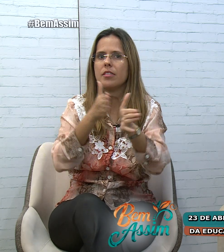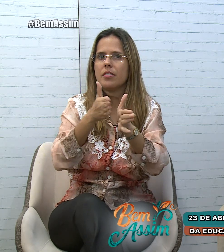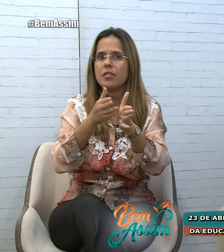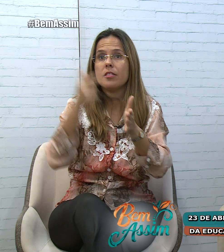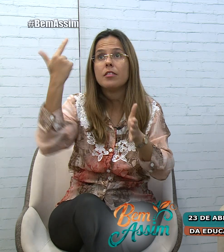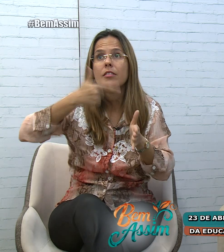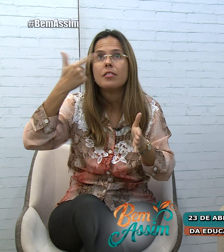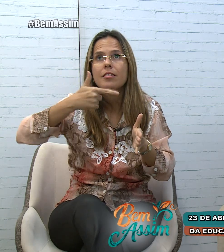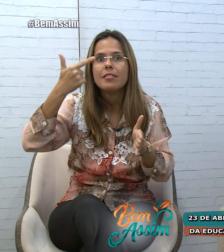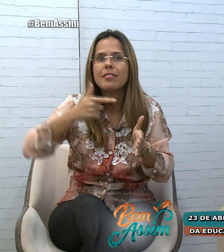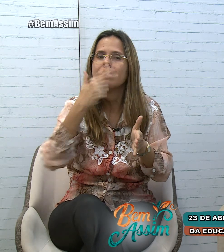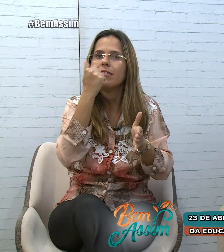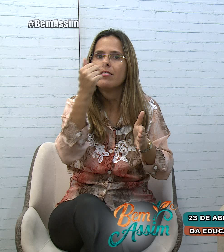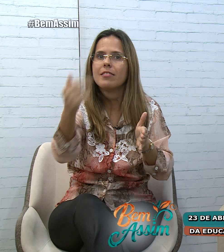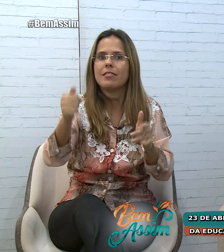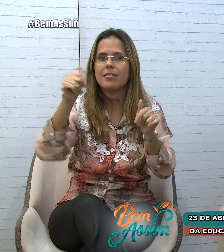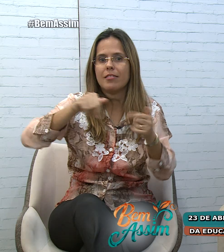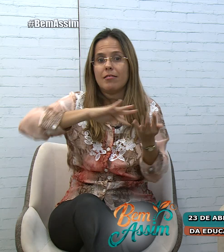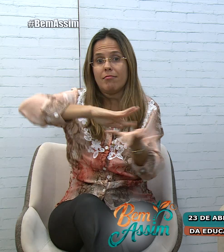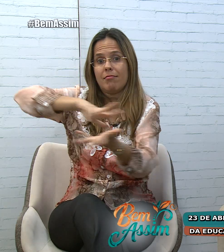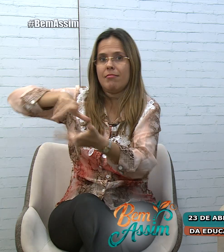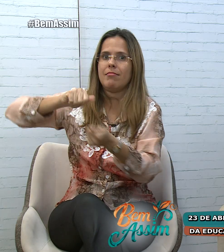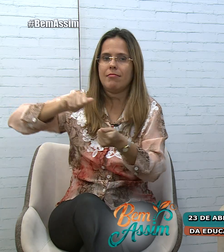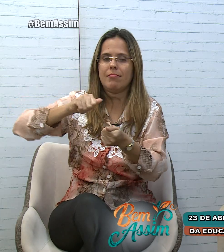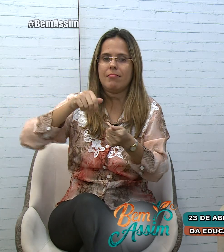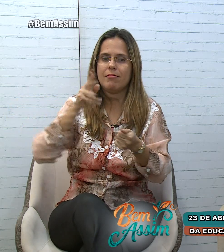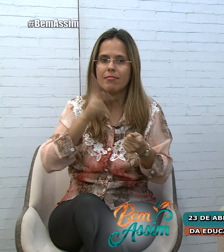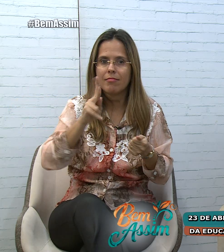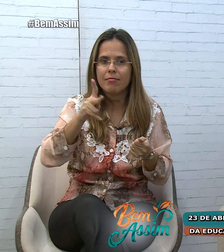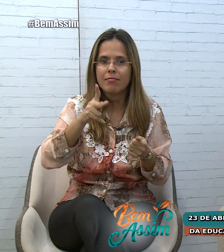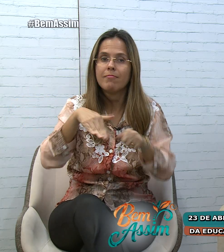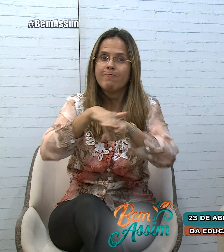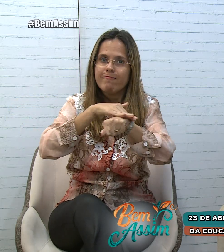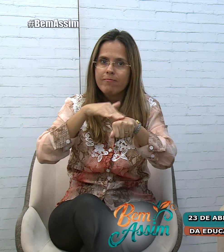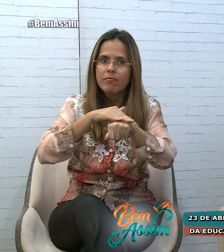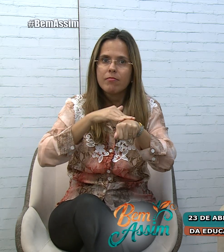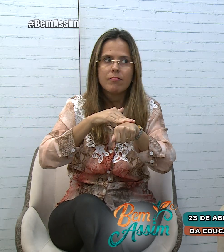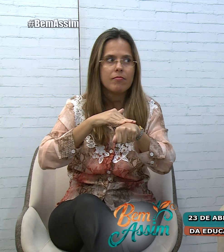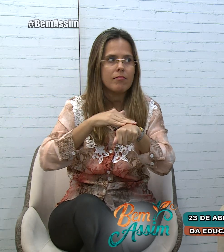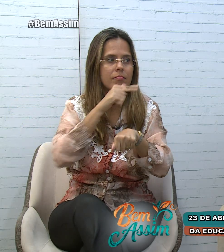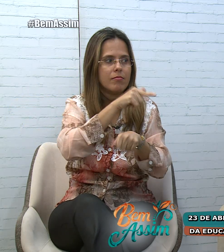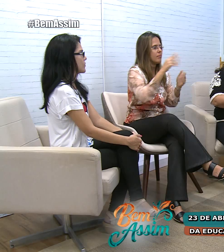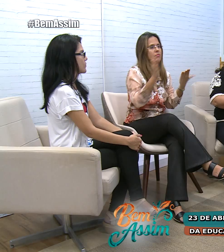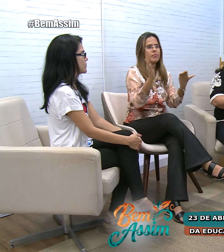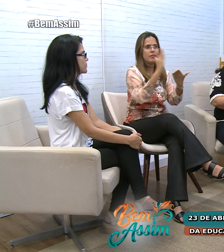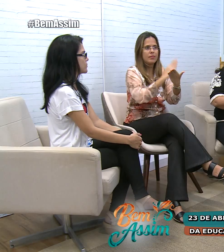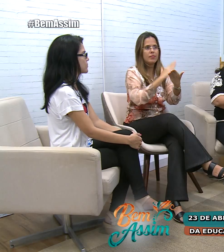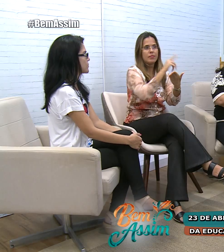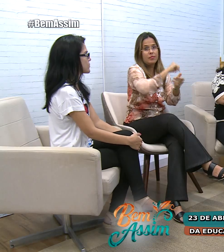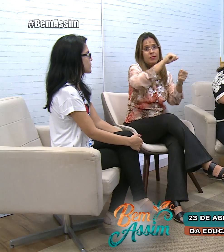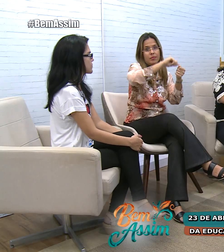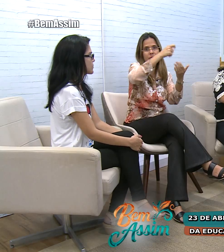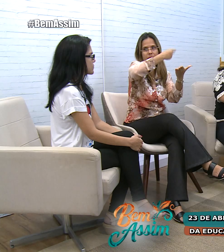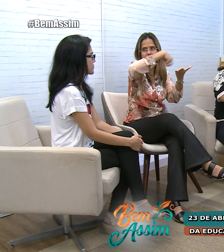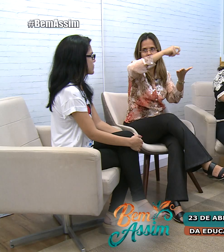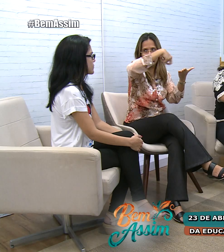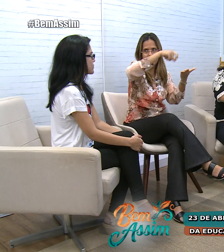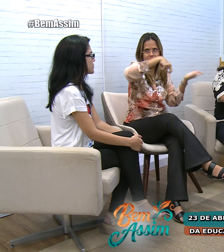língua nacional. Então a gente precisa estar instrumentalizando isso. Tá, você está aí com o livro, né? Isso, Vamos mostrar, falar do livro. É o livro